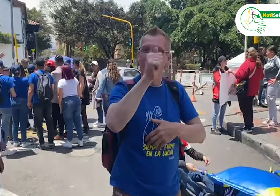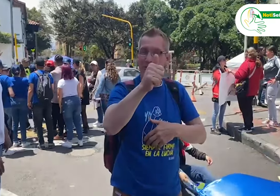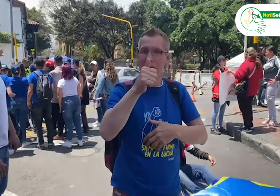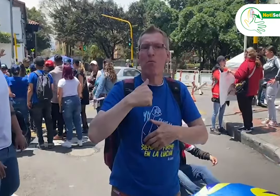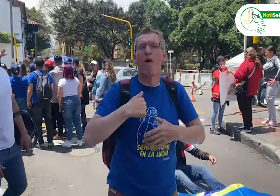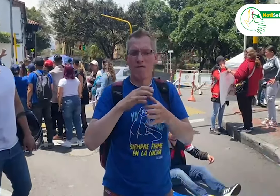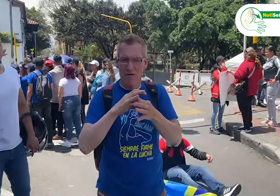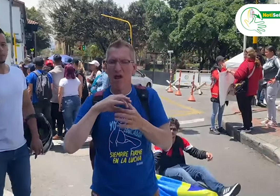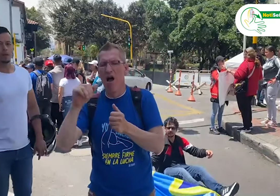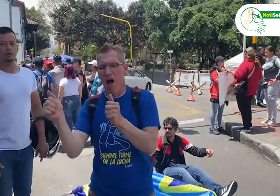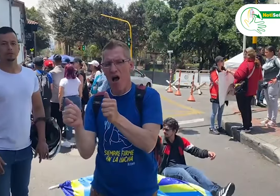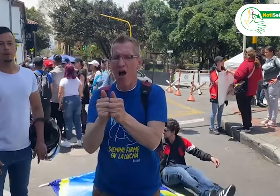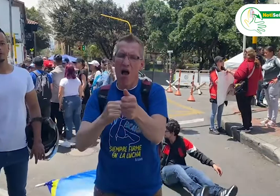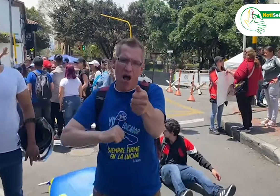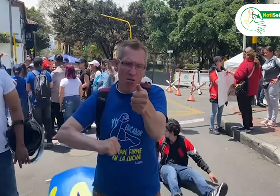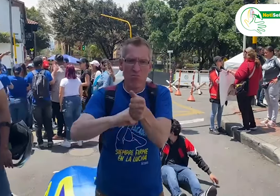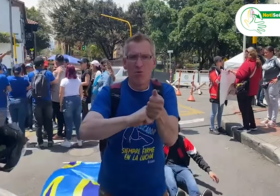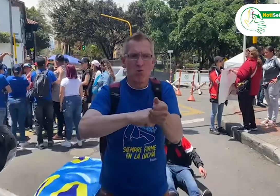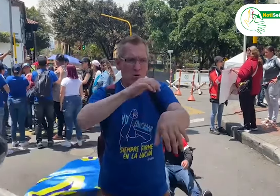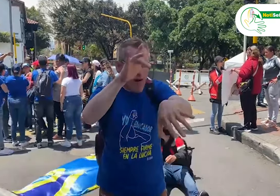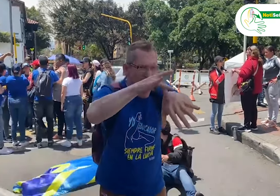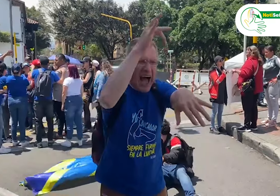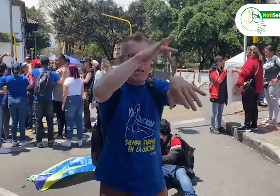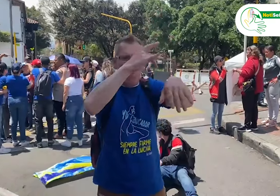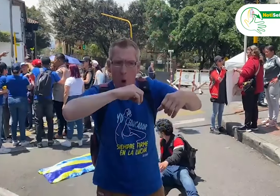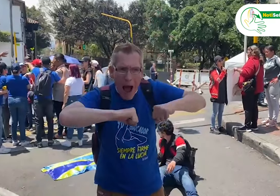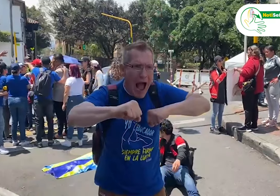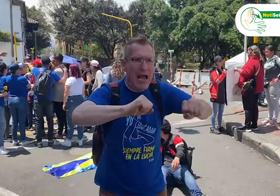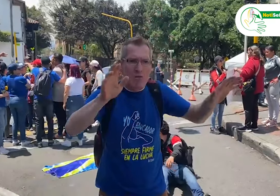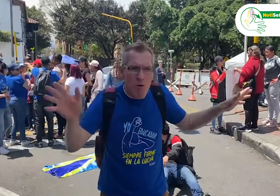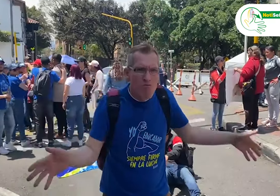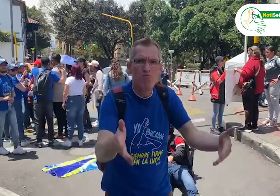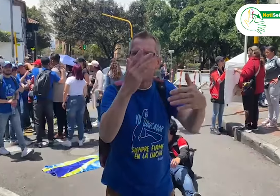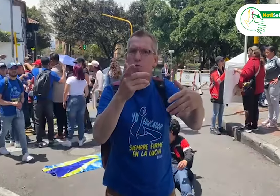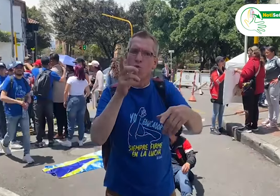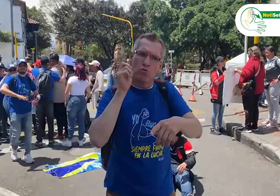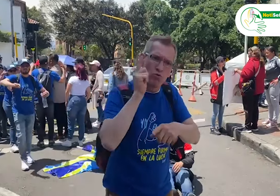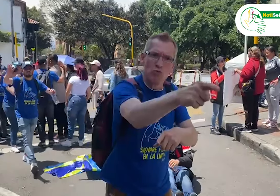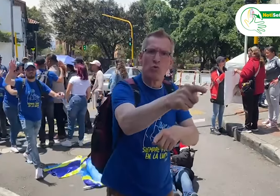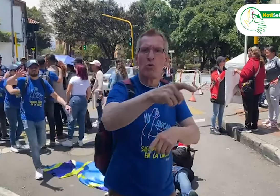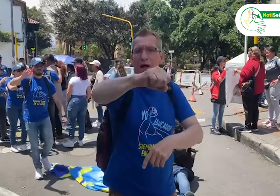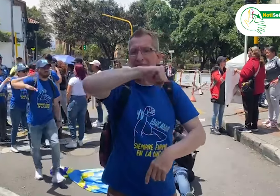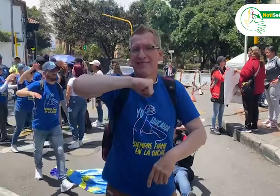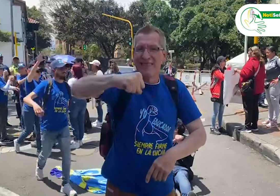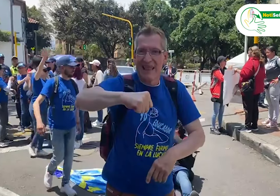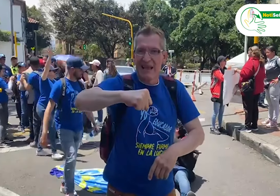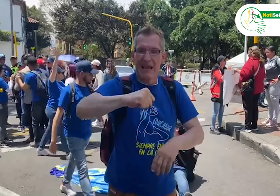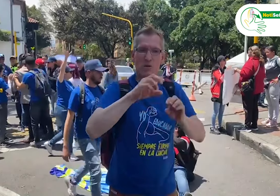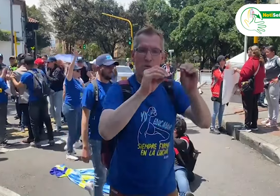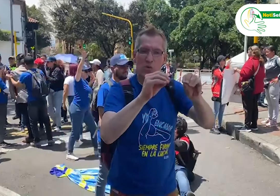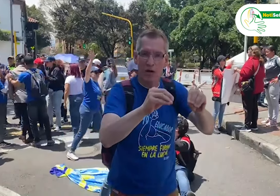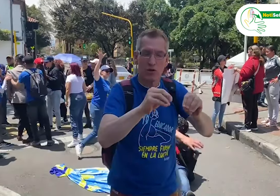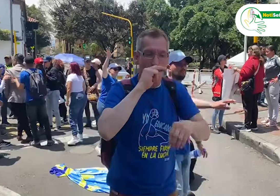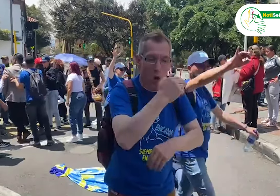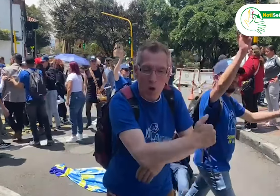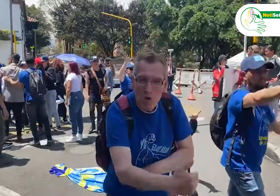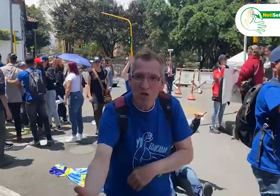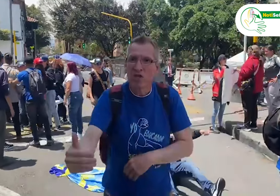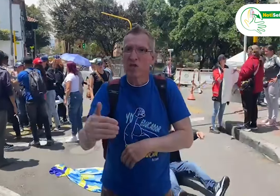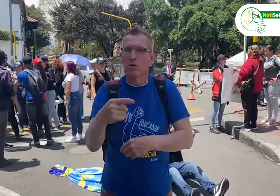FENASCOL acompañamos e incentivamos esta gestión, pues están movilizándose por el derecho a la educación de los niños. En la